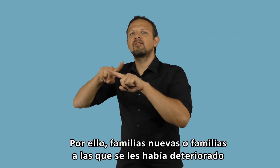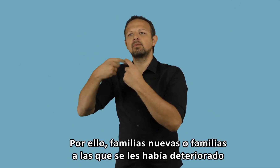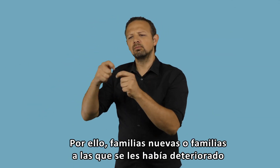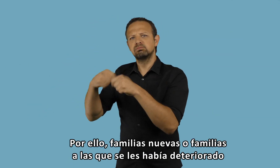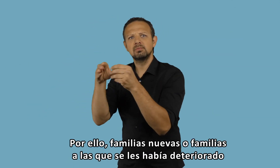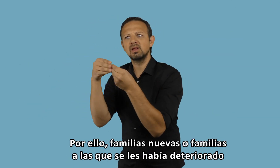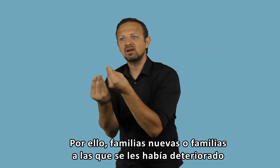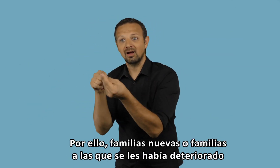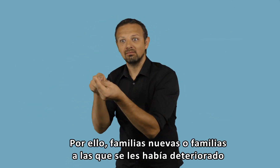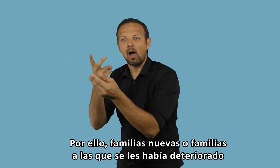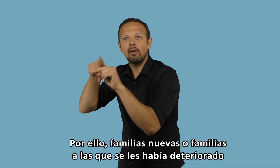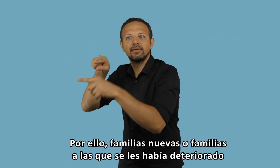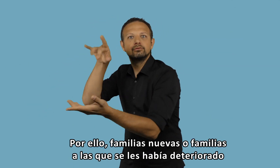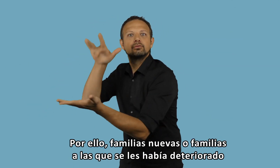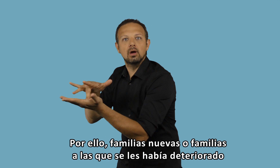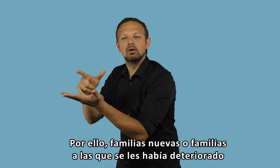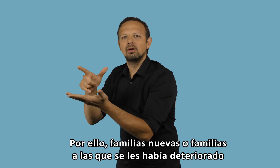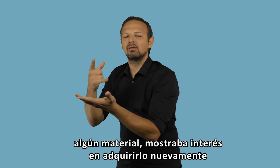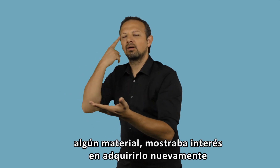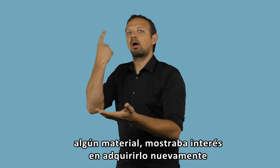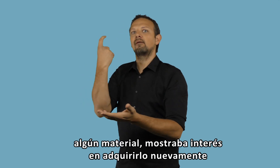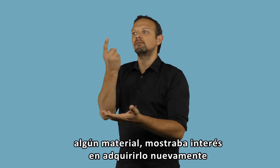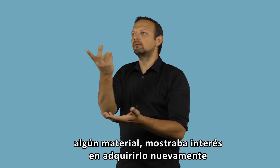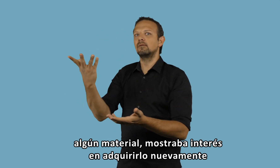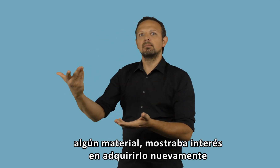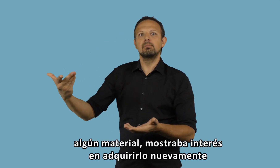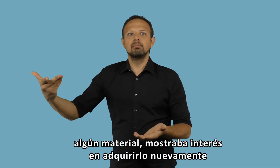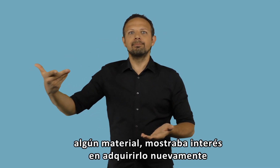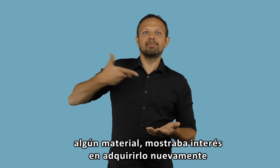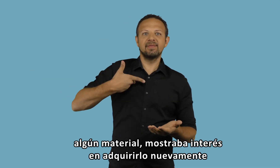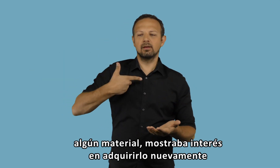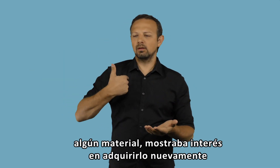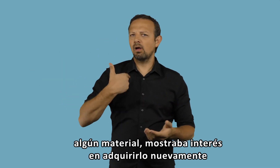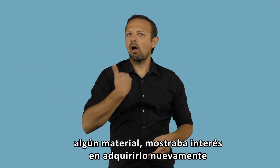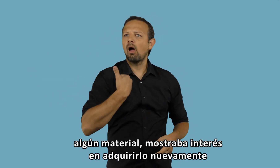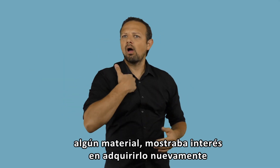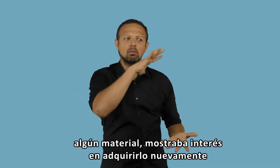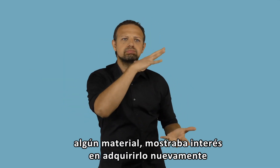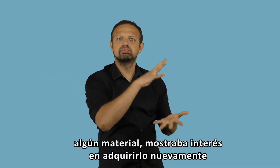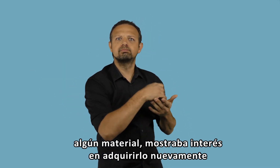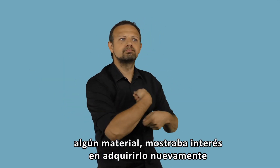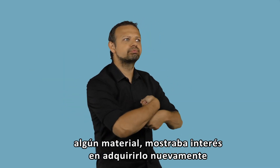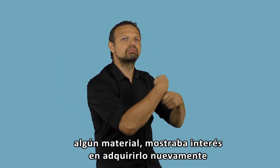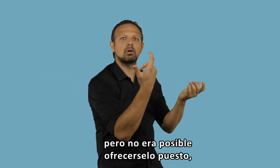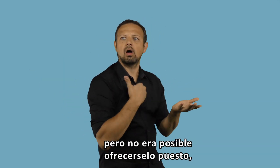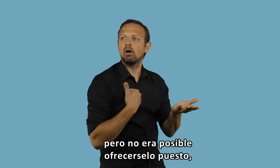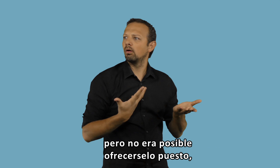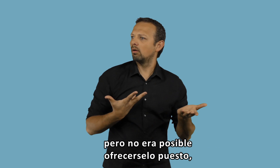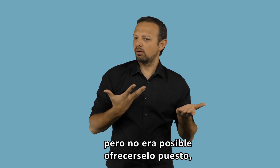ello familias nuevas o familias a las que se les había deteriorado algún material mostraba interés en adquirirlo nuevamente, pero no era posible ofrecérselo